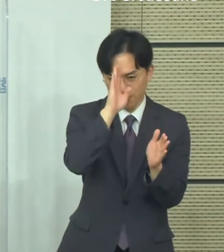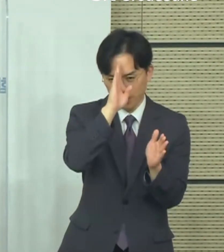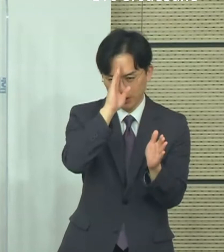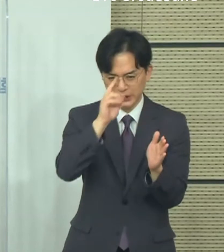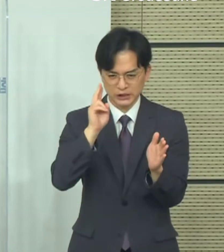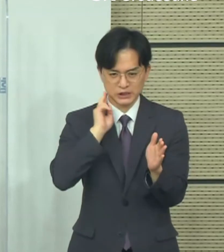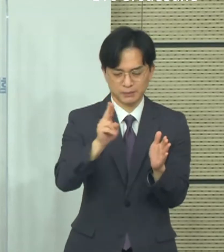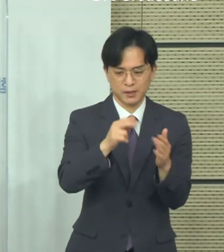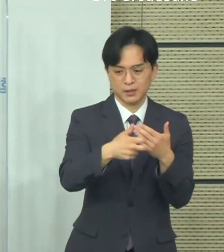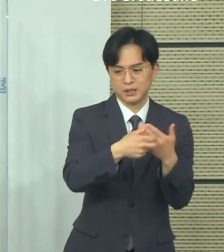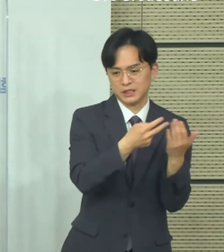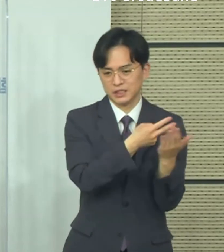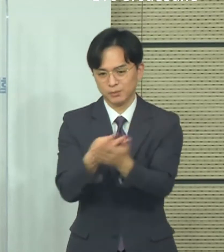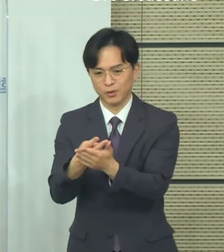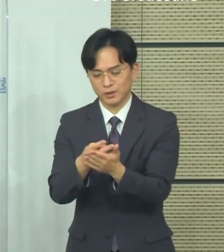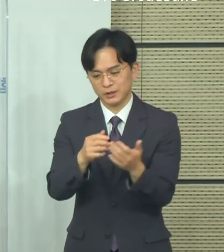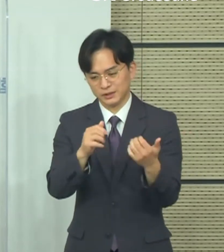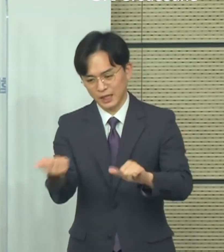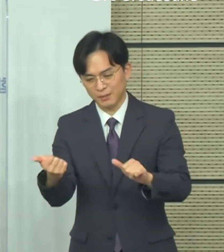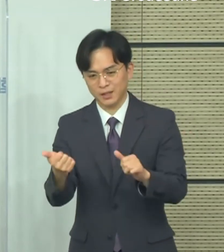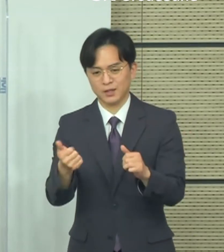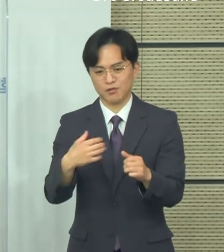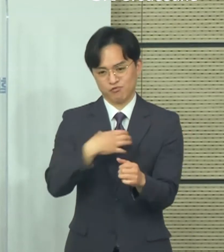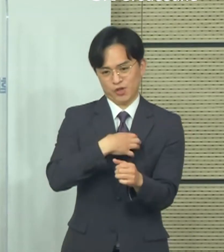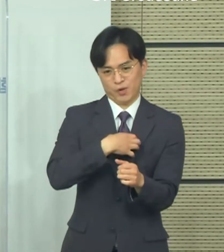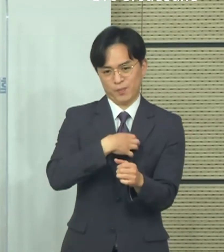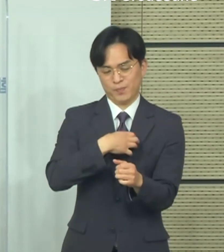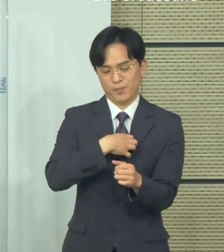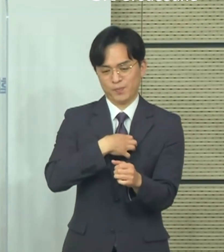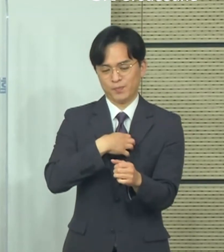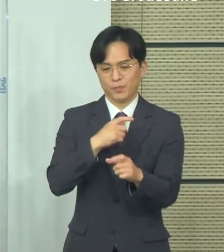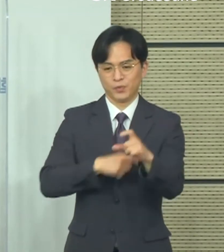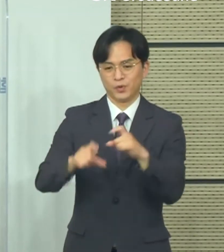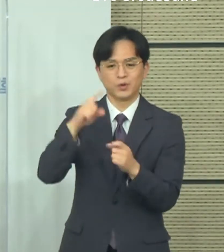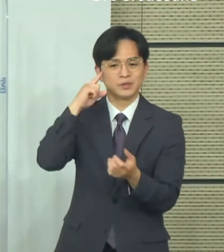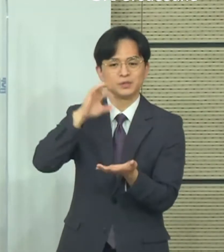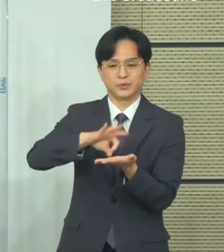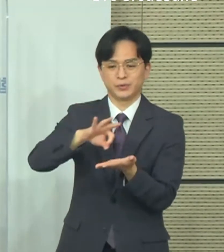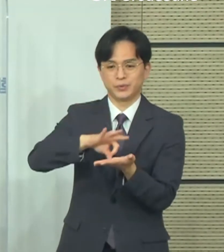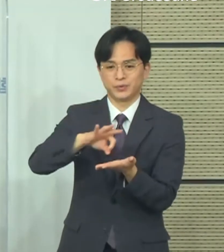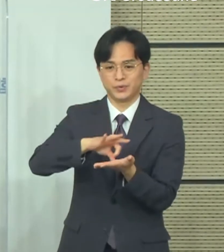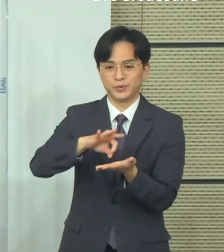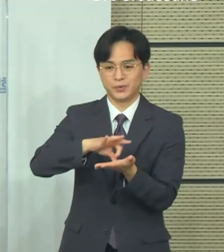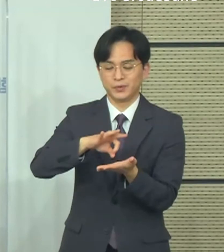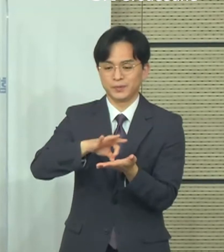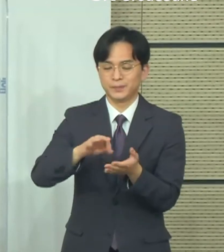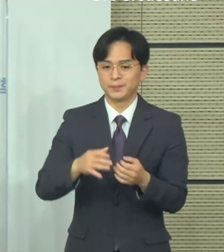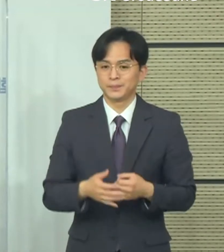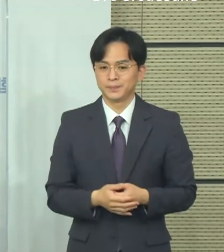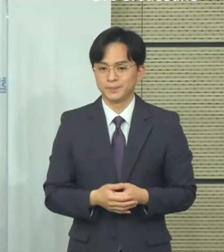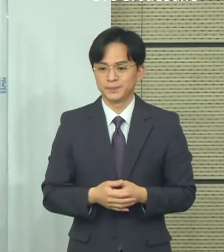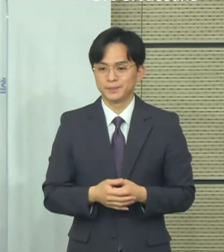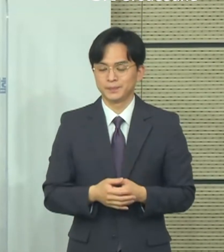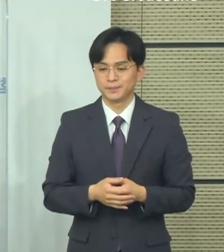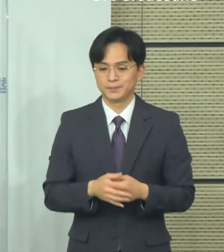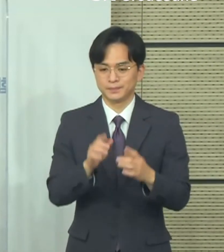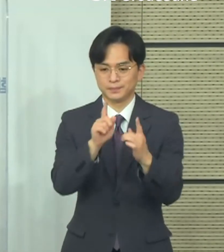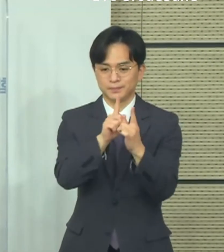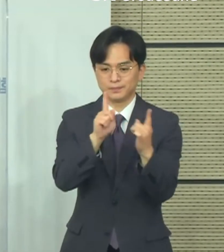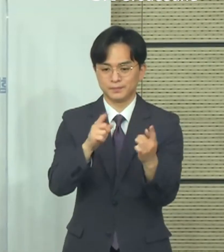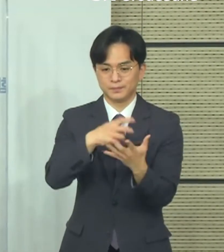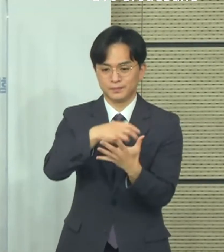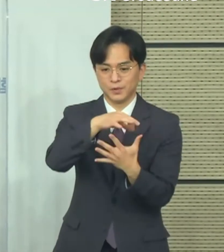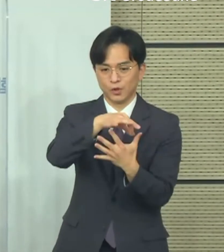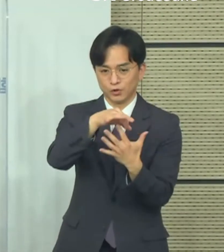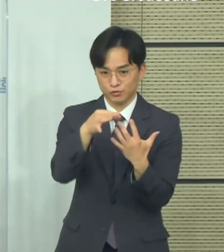치명률의 감소 이런 부분들을 같이 고려를 해서 여러 가지 방역 조치, 그리고 거리 두기, 단계 개편들 이런 부분들이